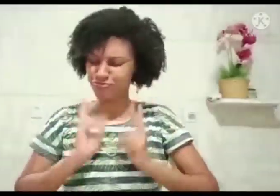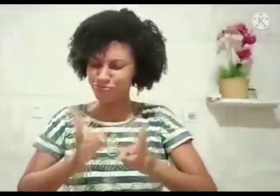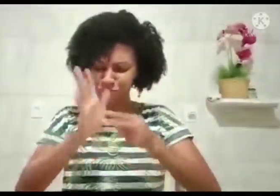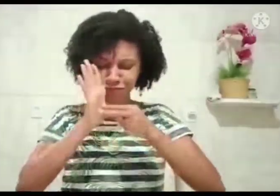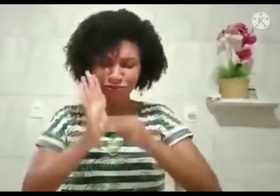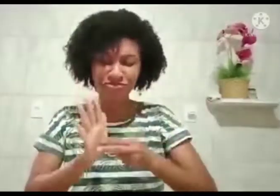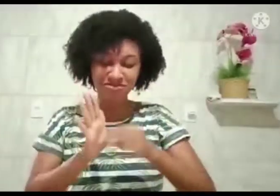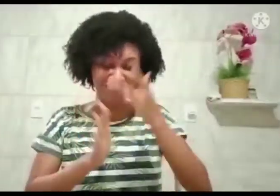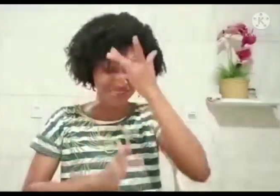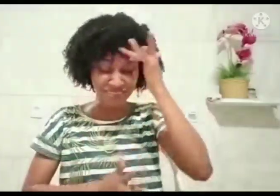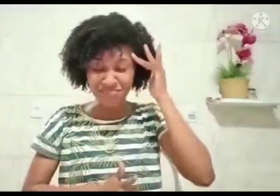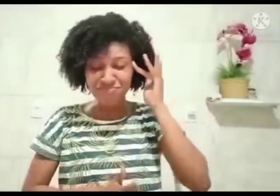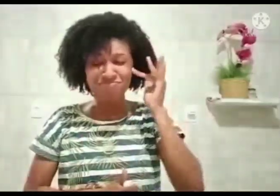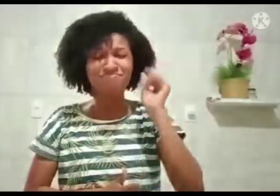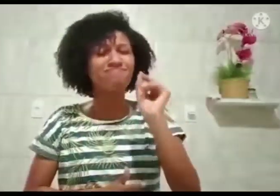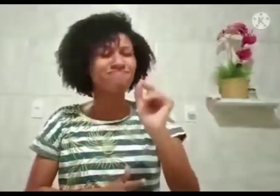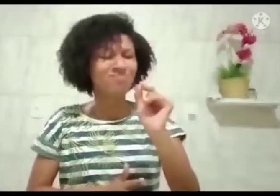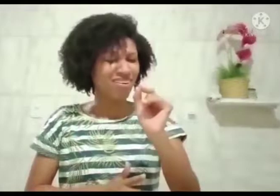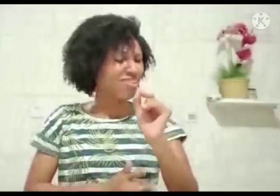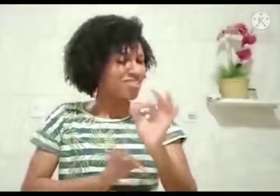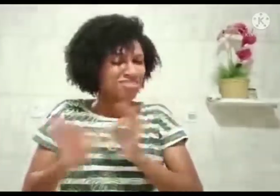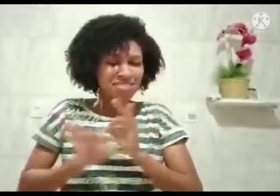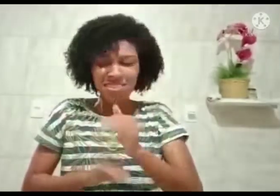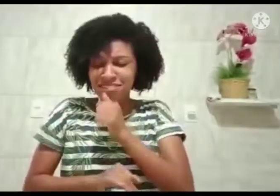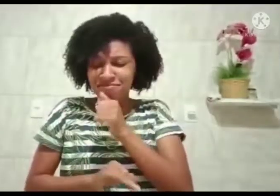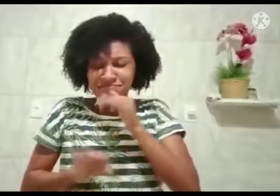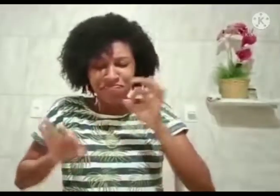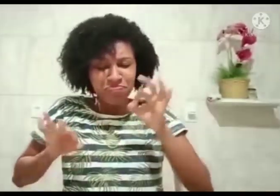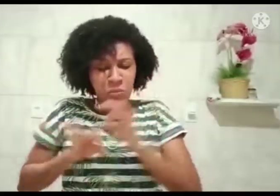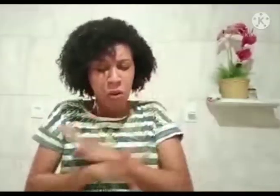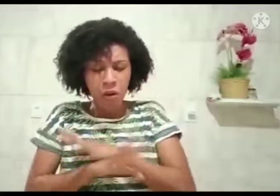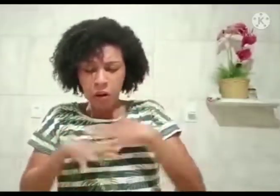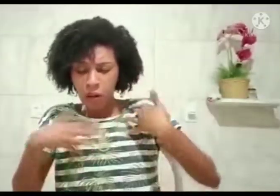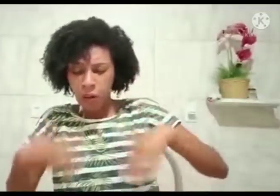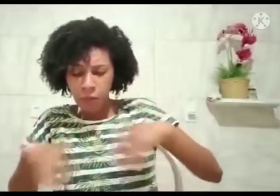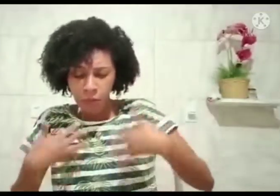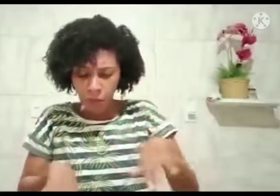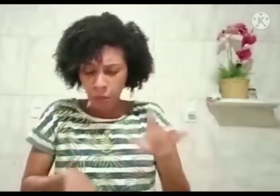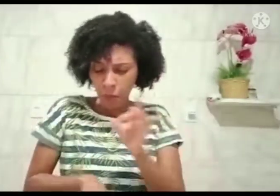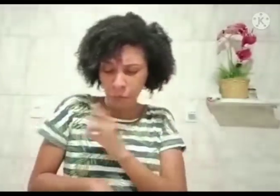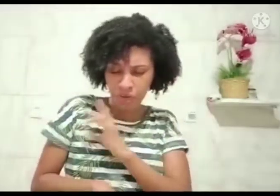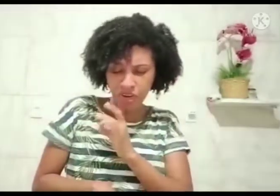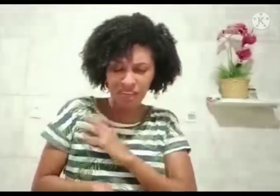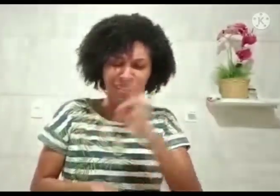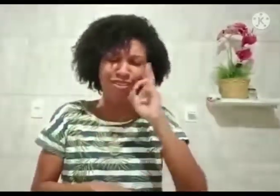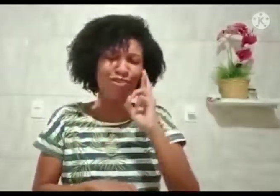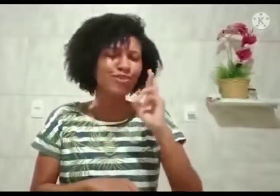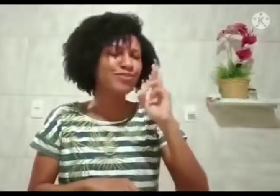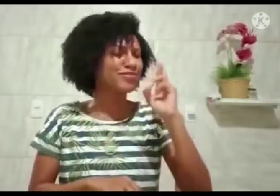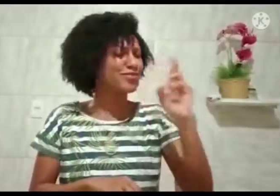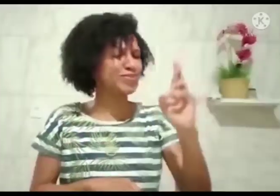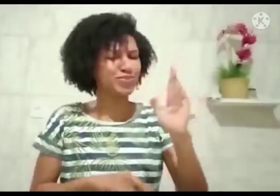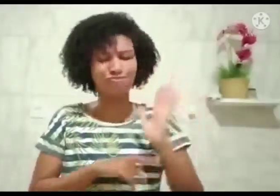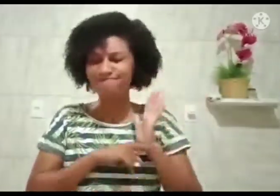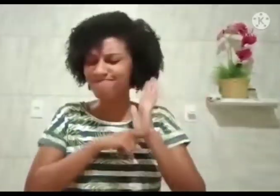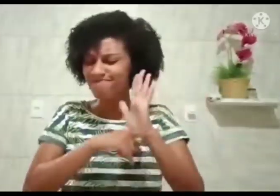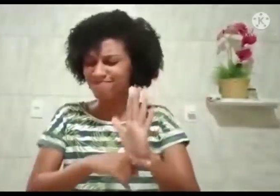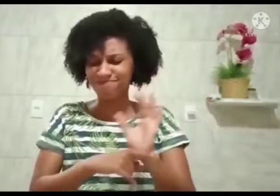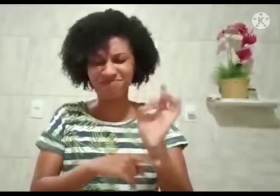abençoa, Senhor, dá firmeza a elas. Também aquelas pessoas, Pai, que ainda não estão prontas, porque têm medo,